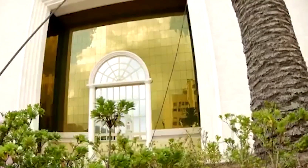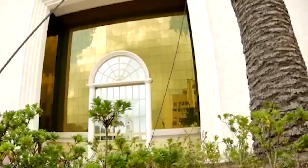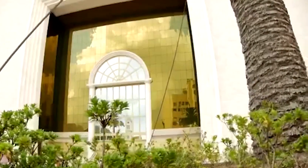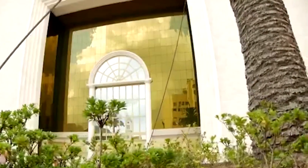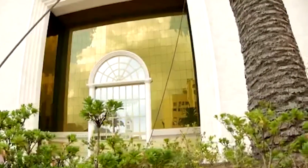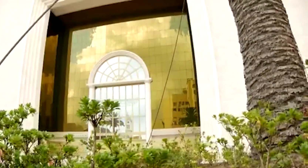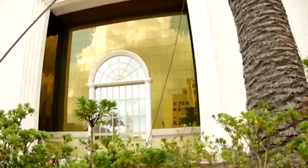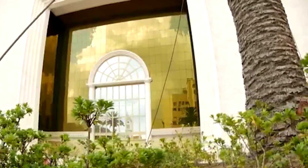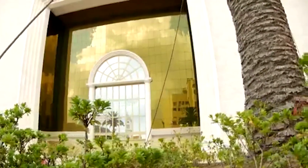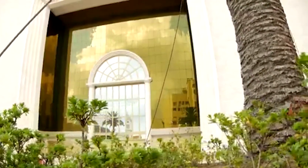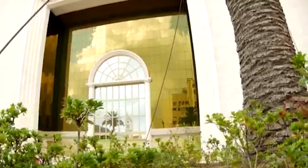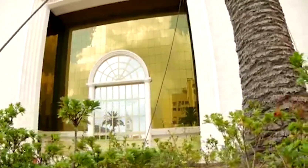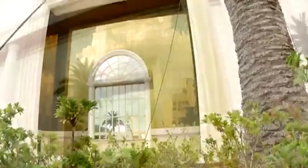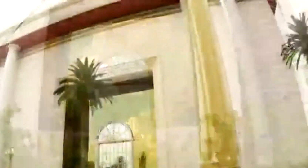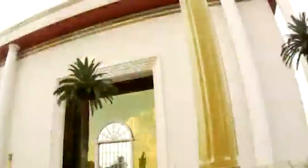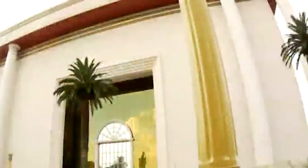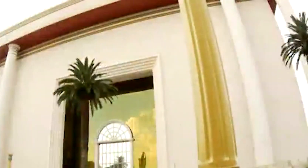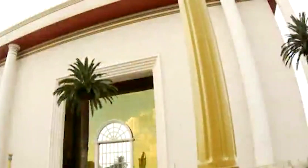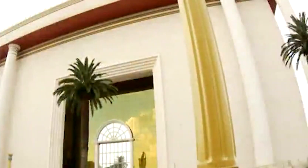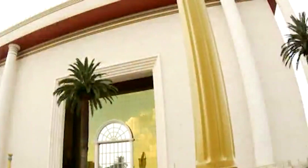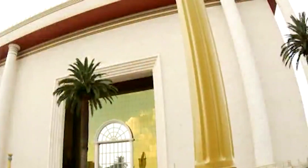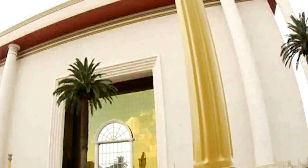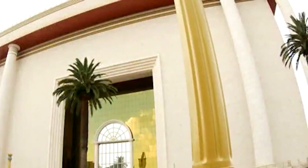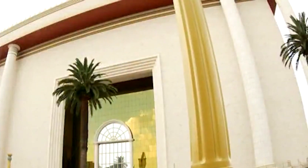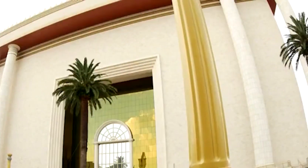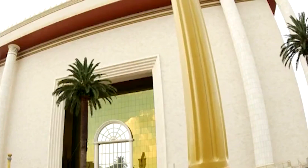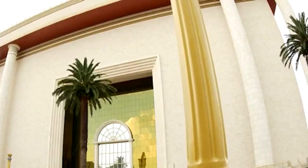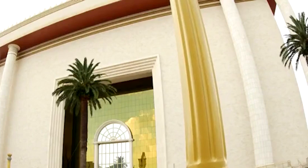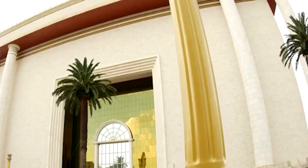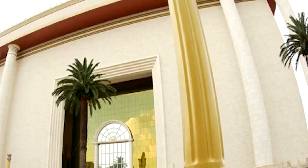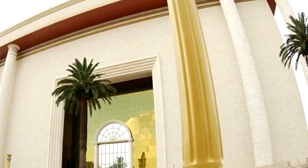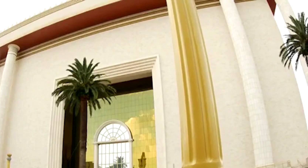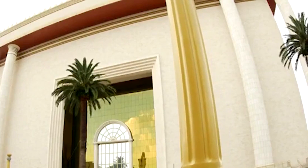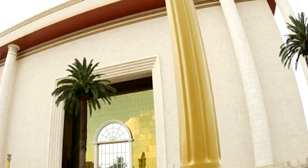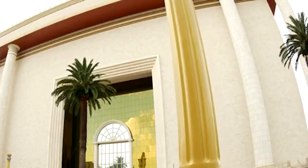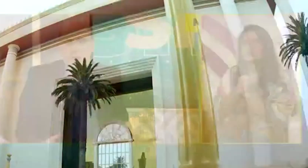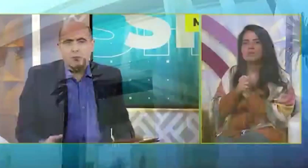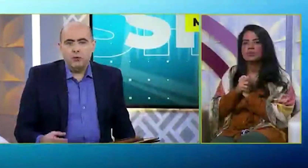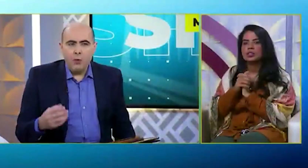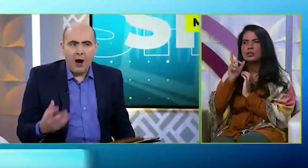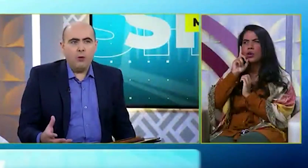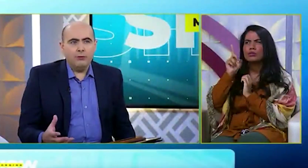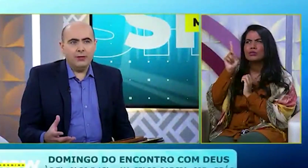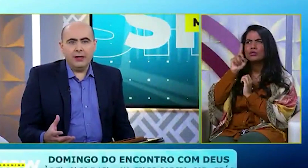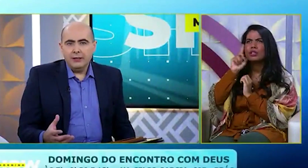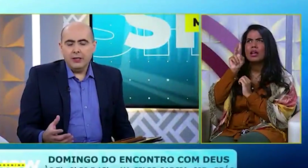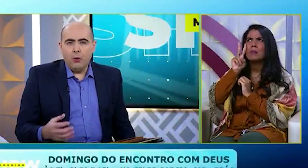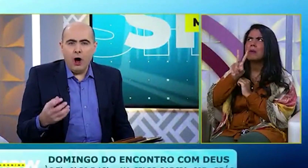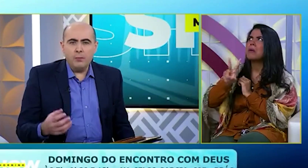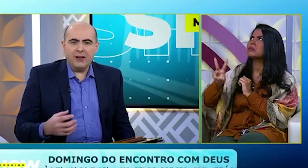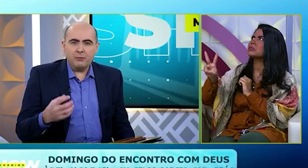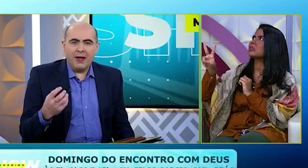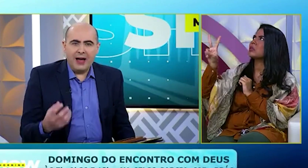Praticamente todos os dias, Eu passo pela esplanada. E eu olho E digo assim, Uau! Uau! Né?